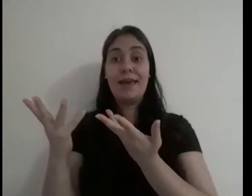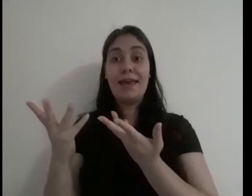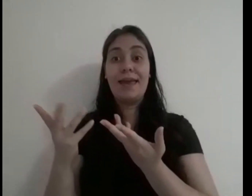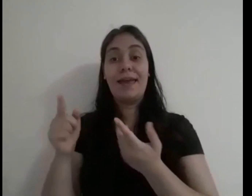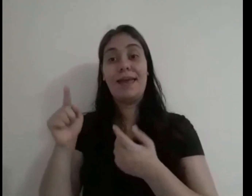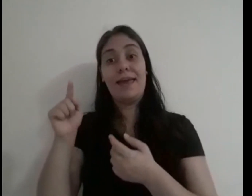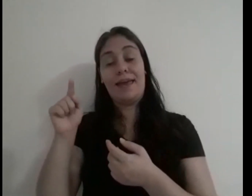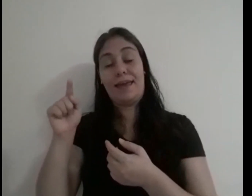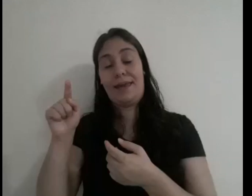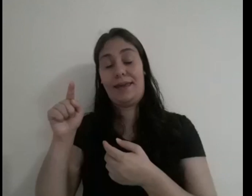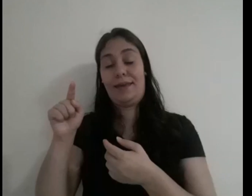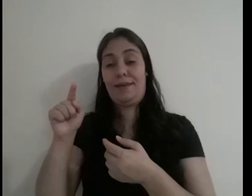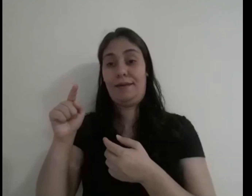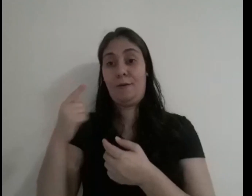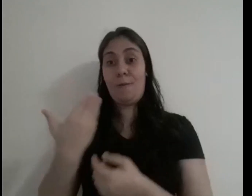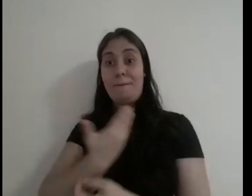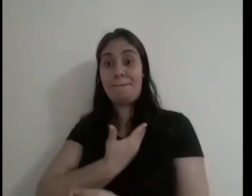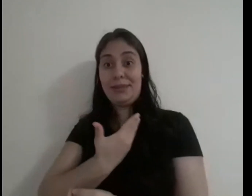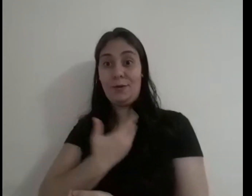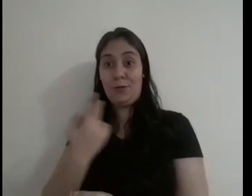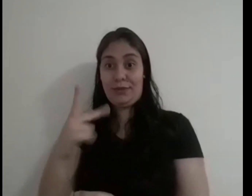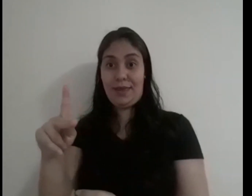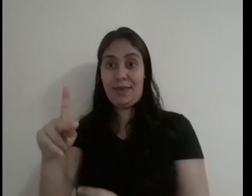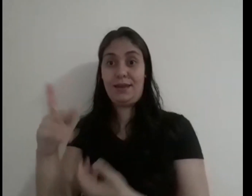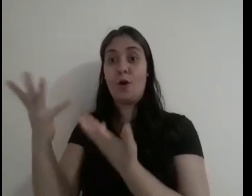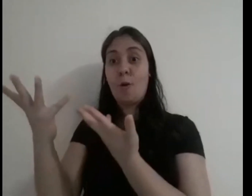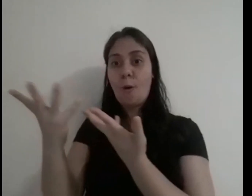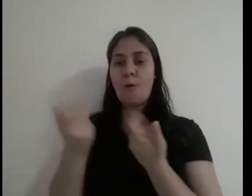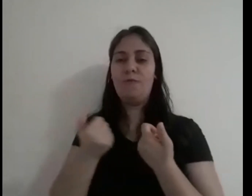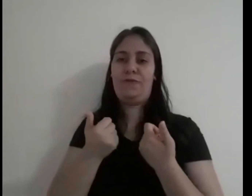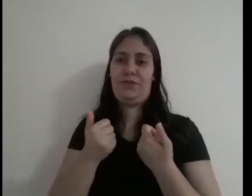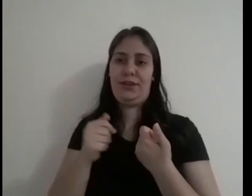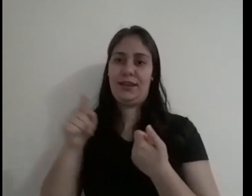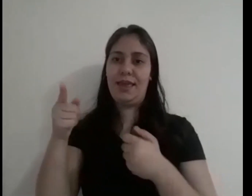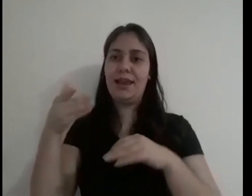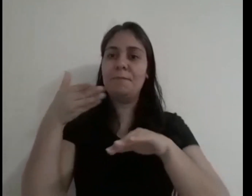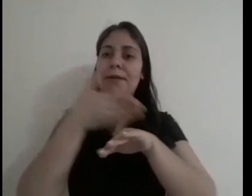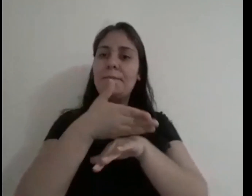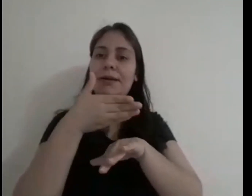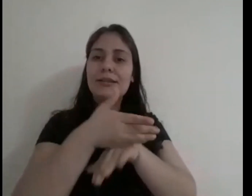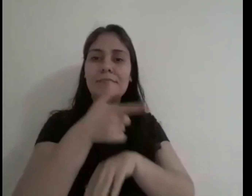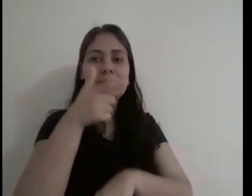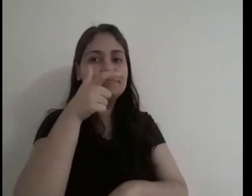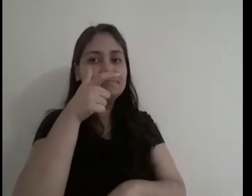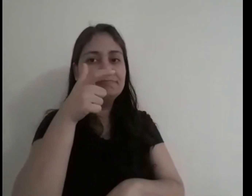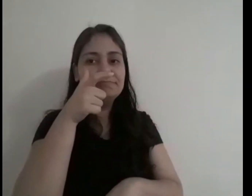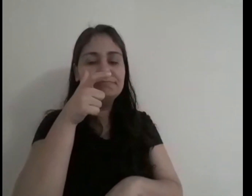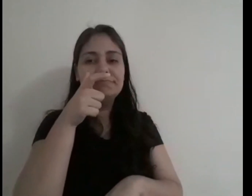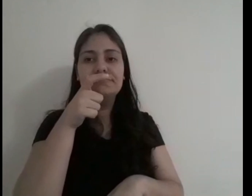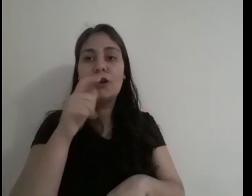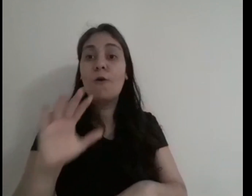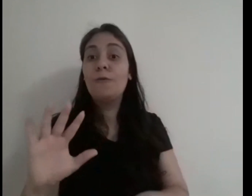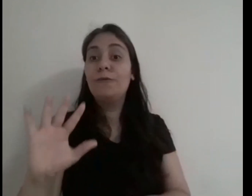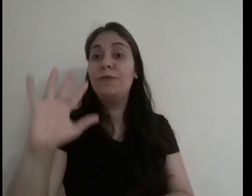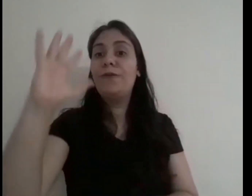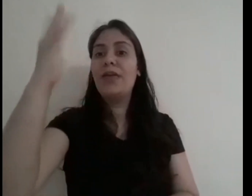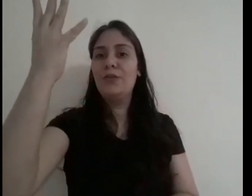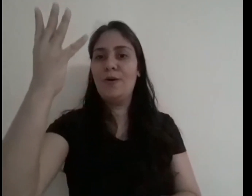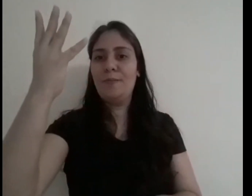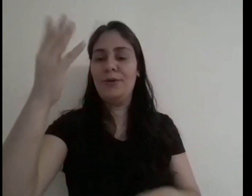Então, ele foi convidado por um amigo para participar de uma sessão de fenômenos das